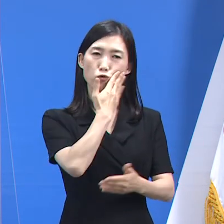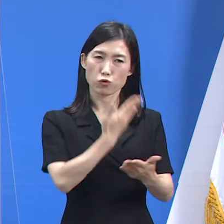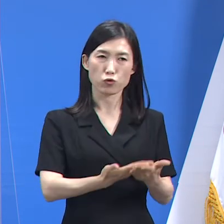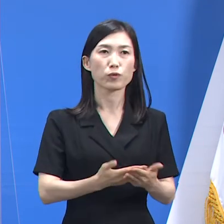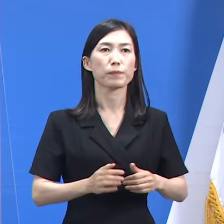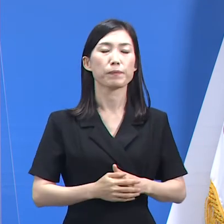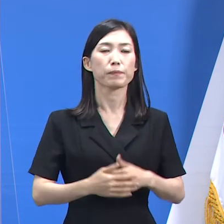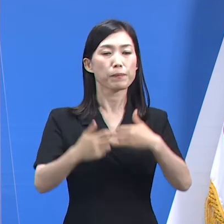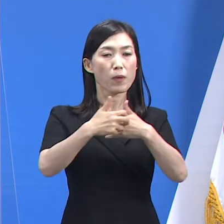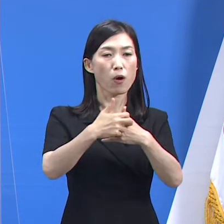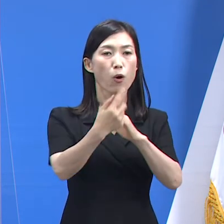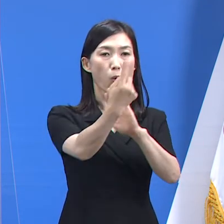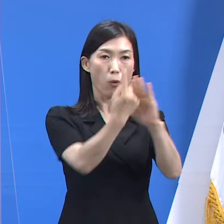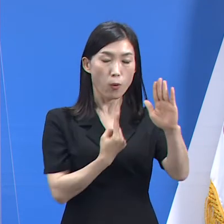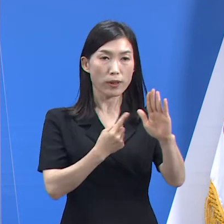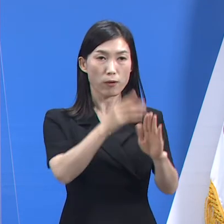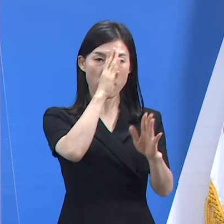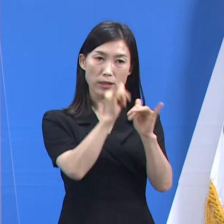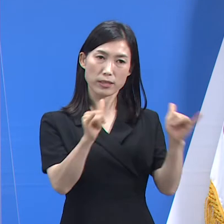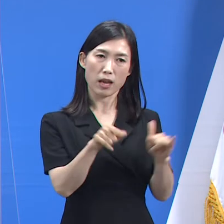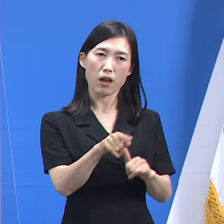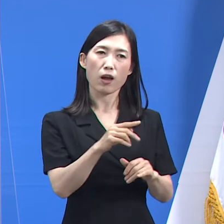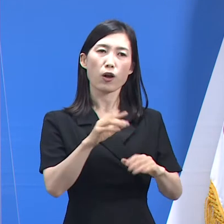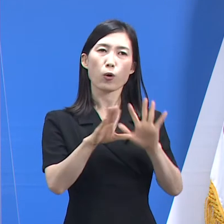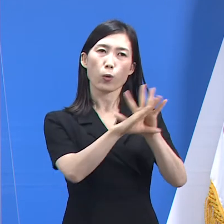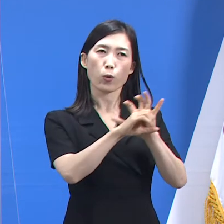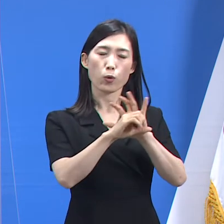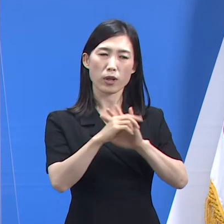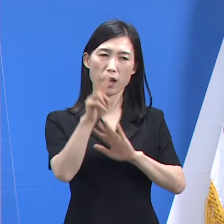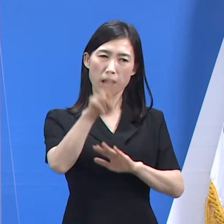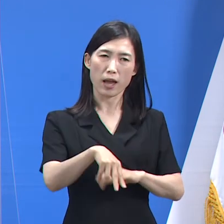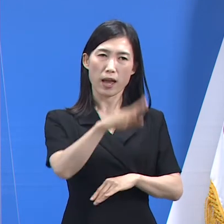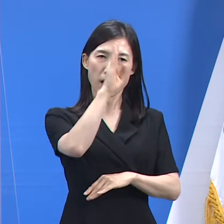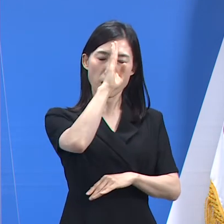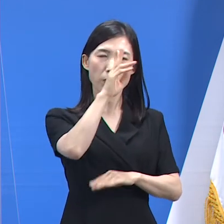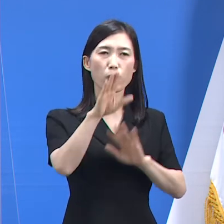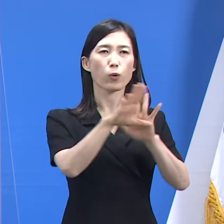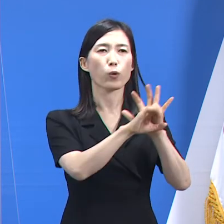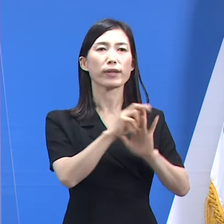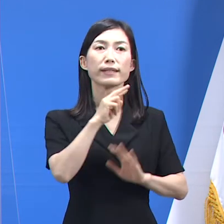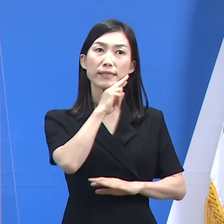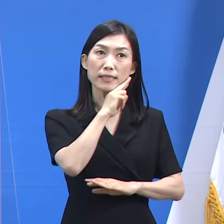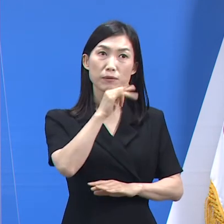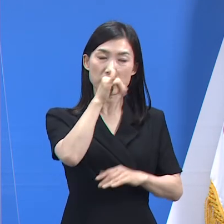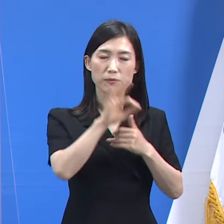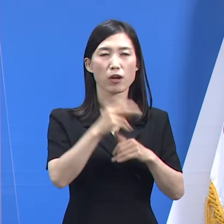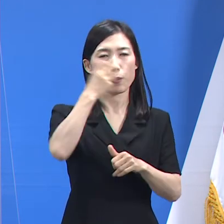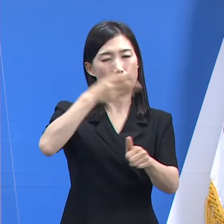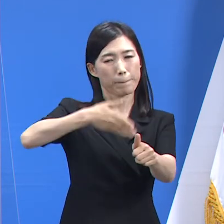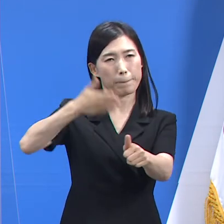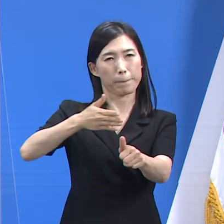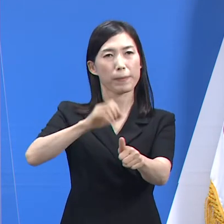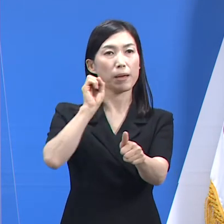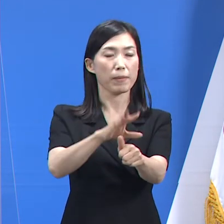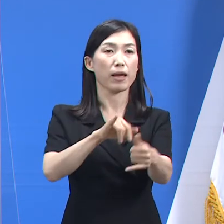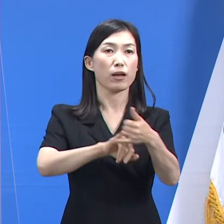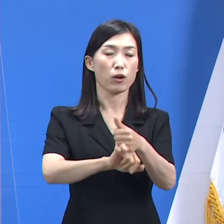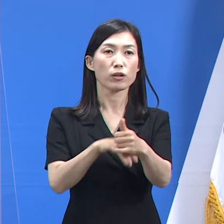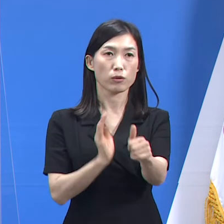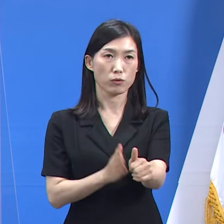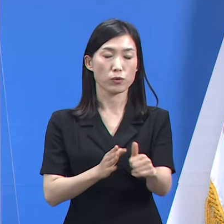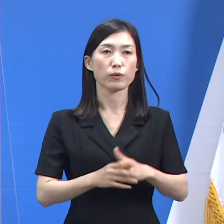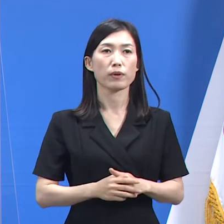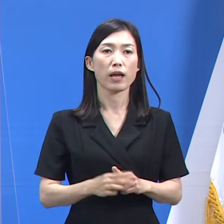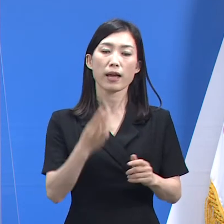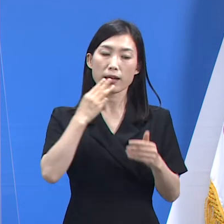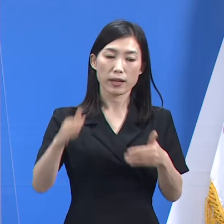병의원을 방문한 환자가 코로나 의심 증상을 보인다면 코로나19 검사를 안내해 주십시오. 본의 모든